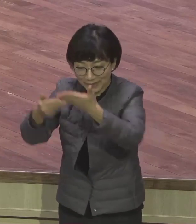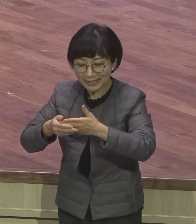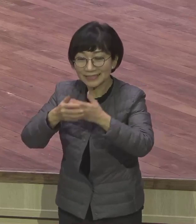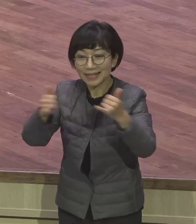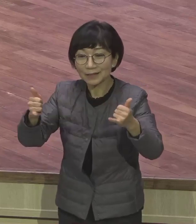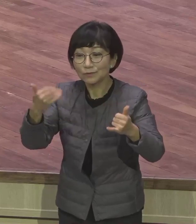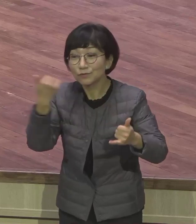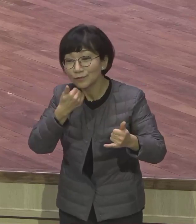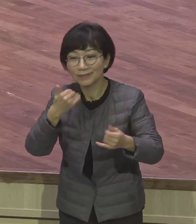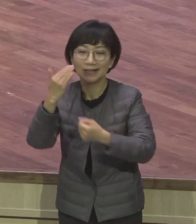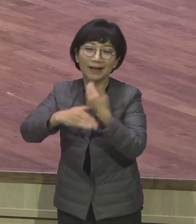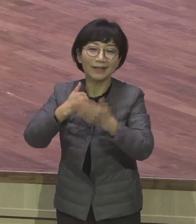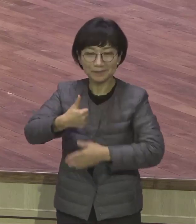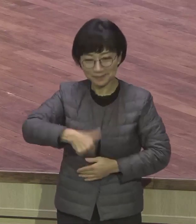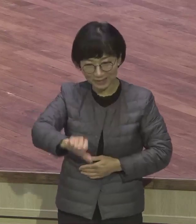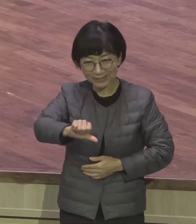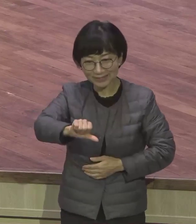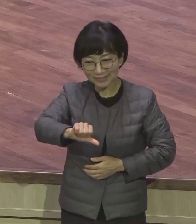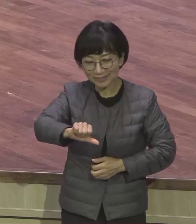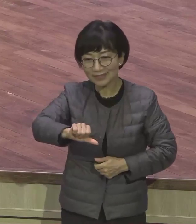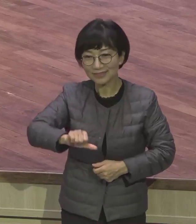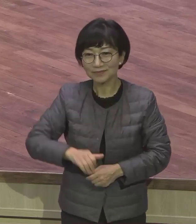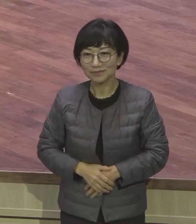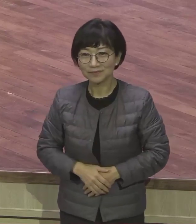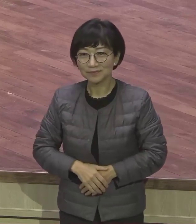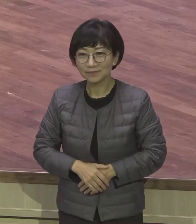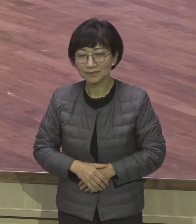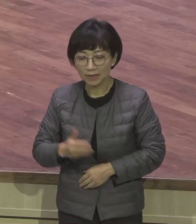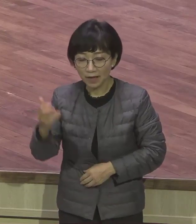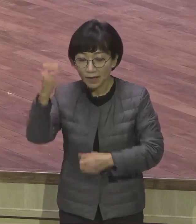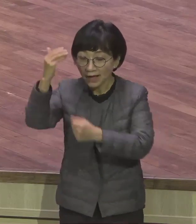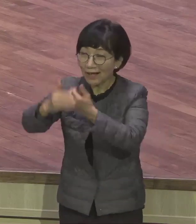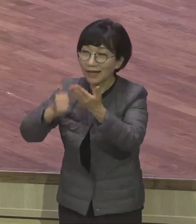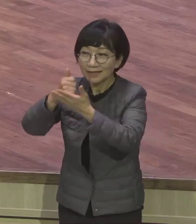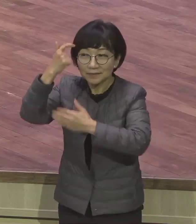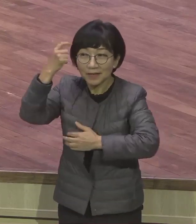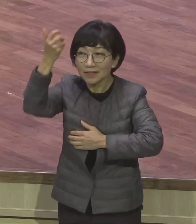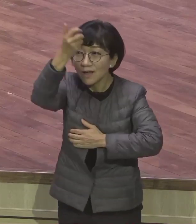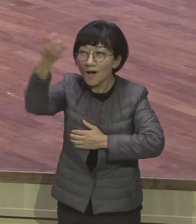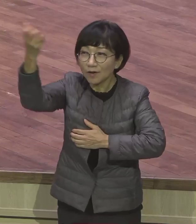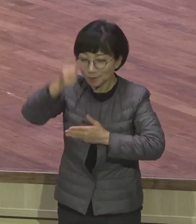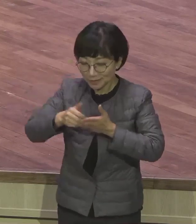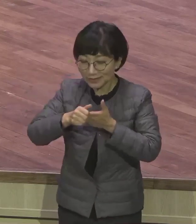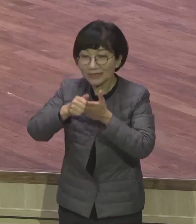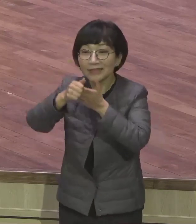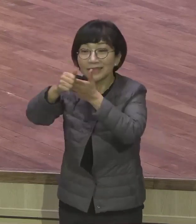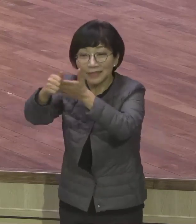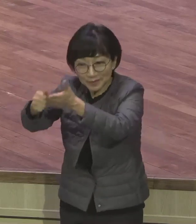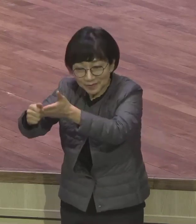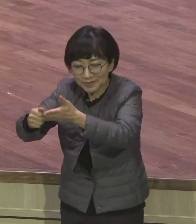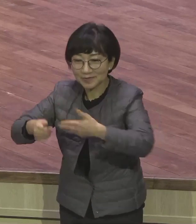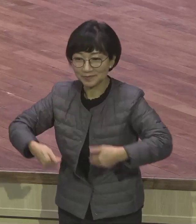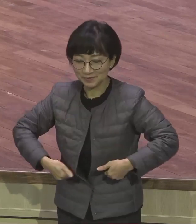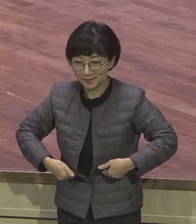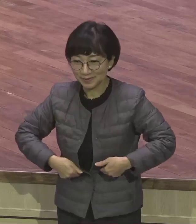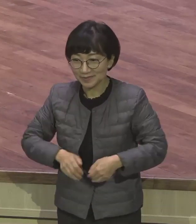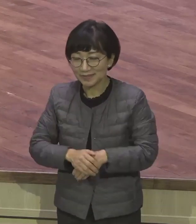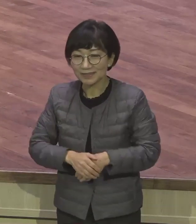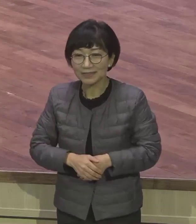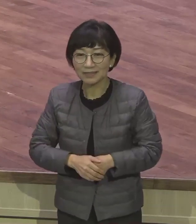하나님의 아들이라 그랬어요 하나님의 영으로 인도받고 하나님이 이래야 돼요 그래서 천국입니다 천국 성도의